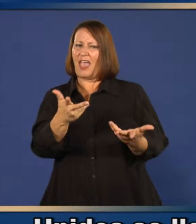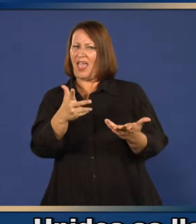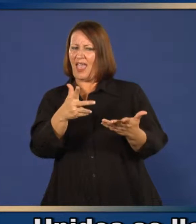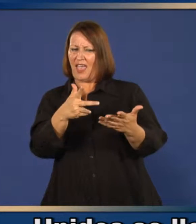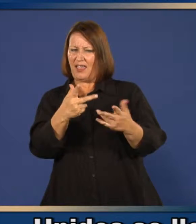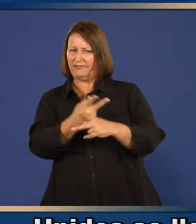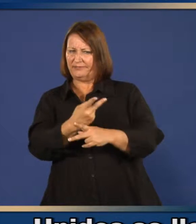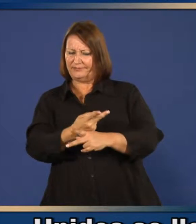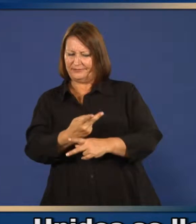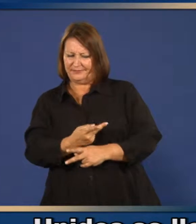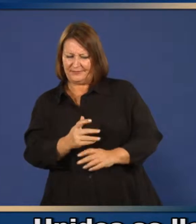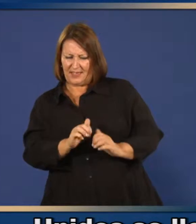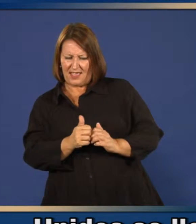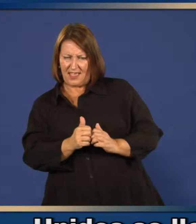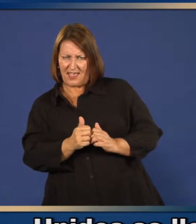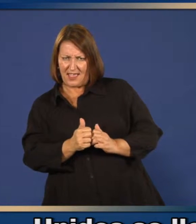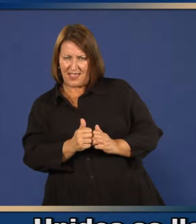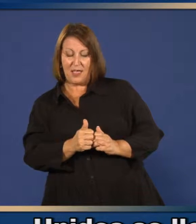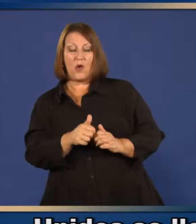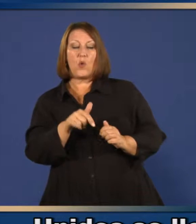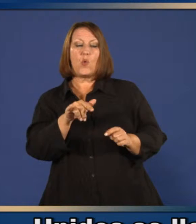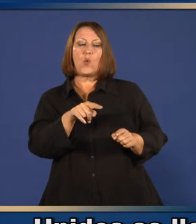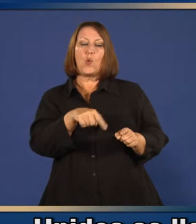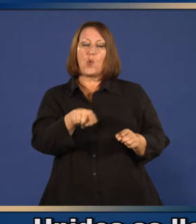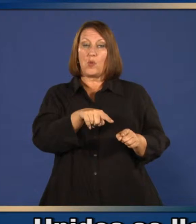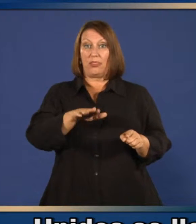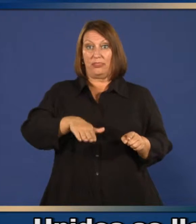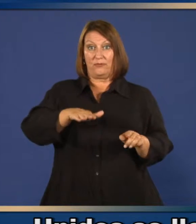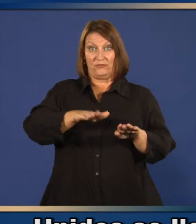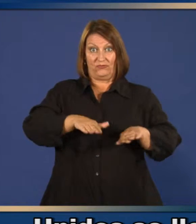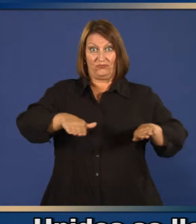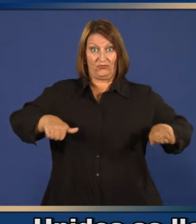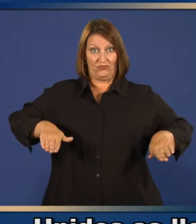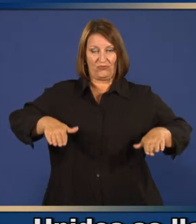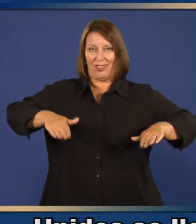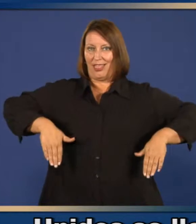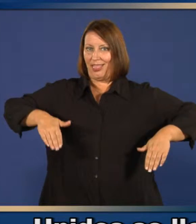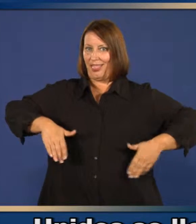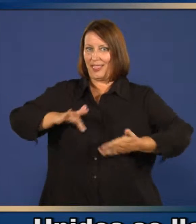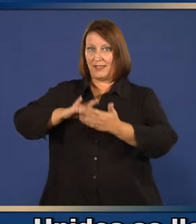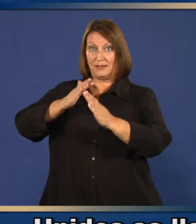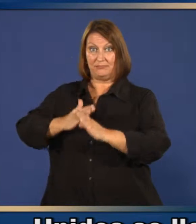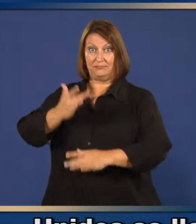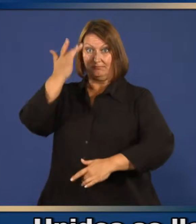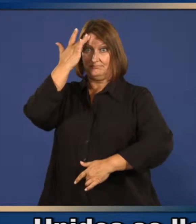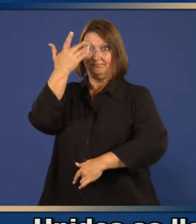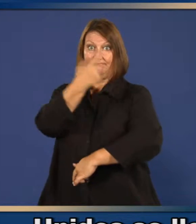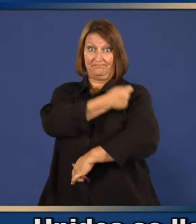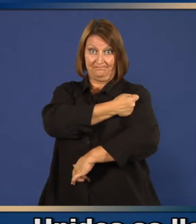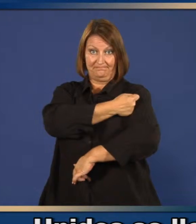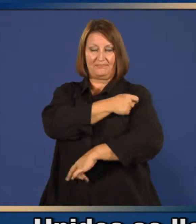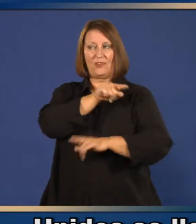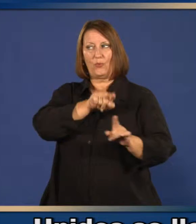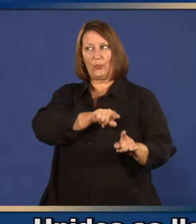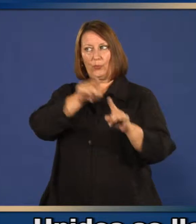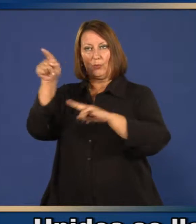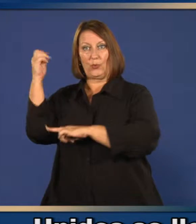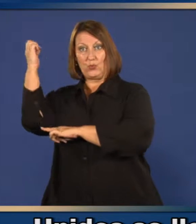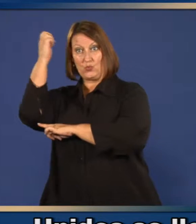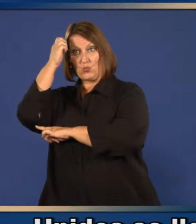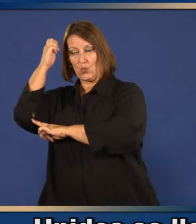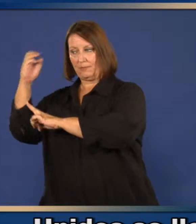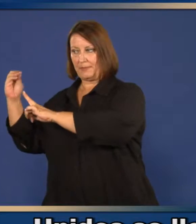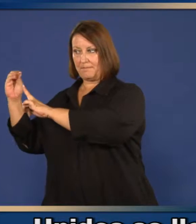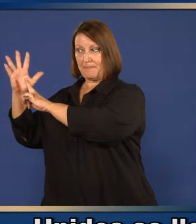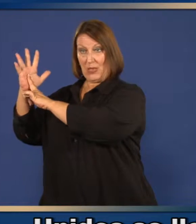vacunados que quedaron infectados mientras viajaban por Europa. De igual